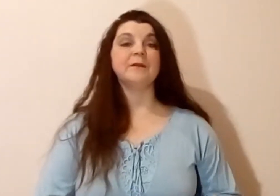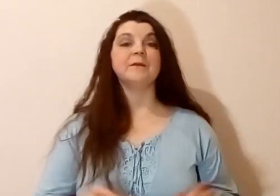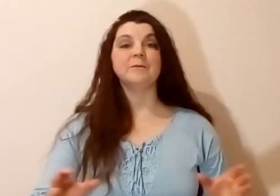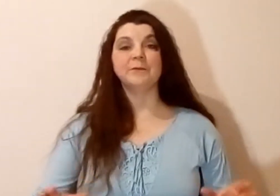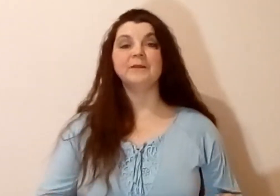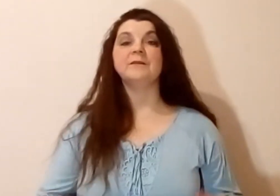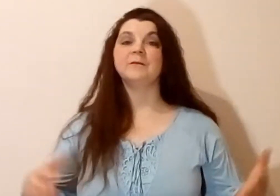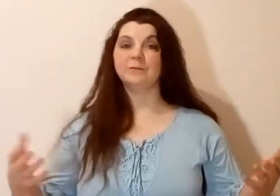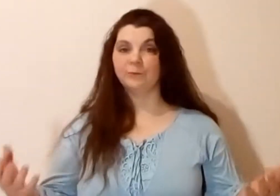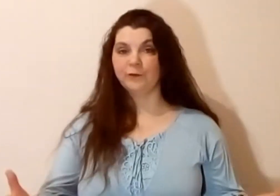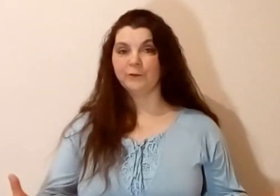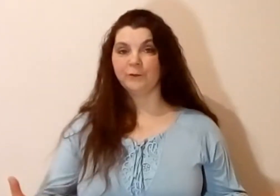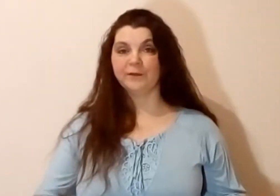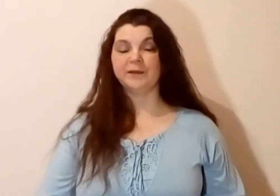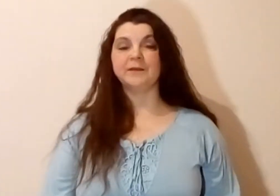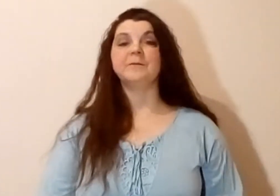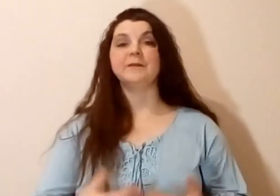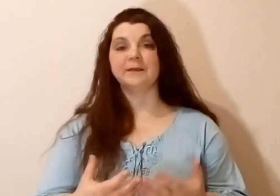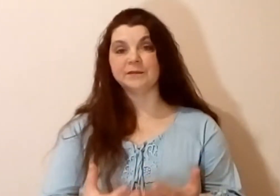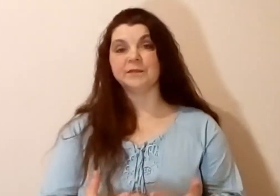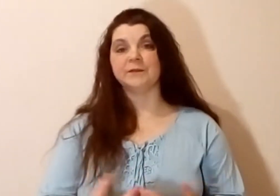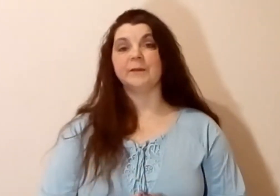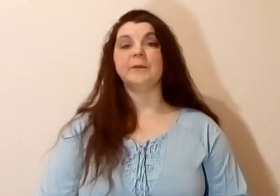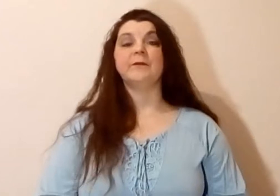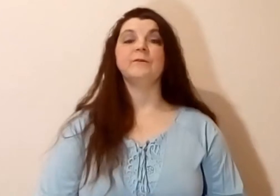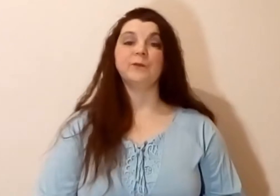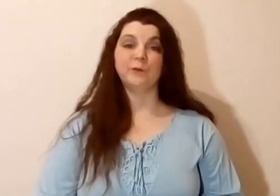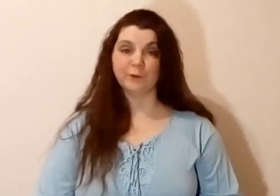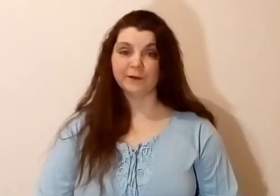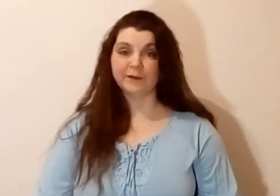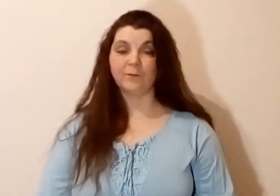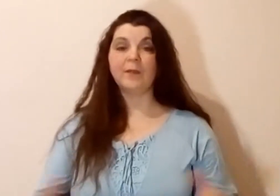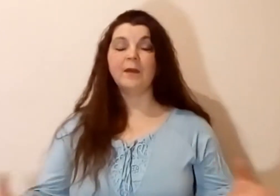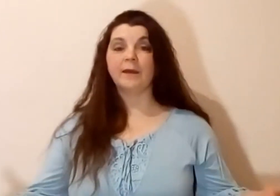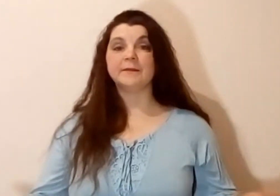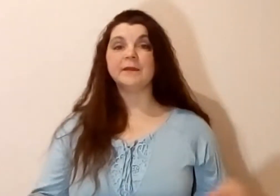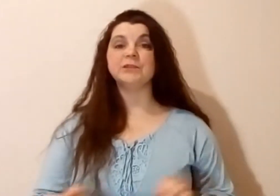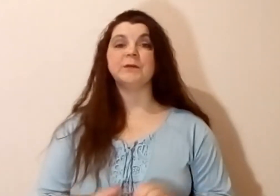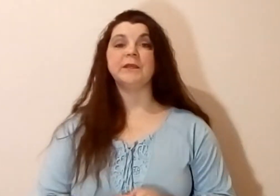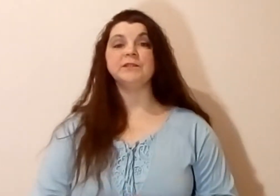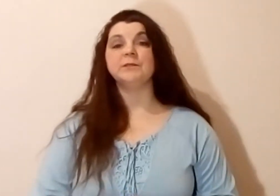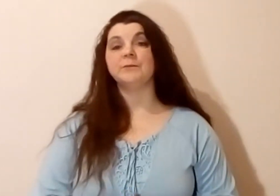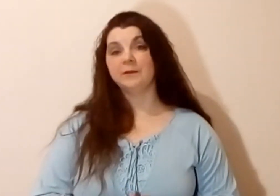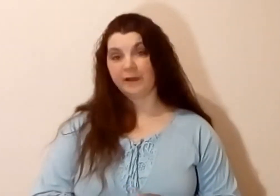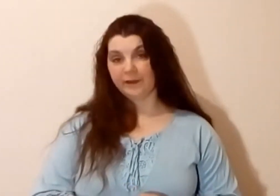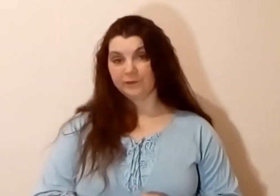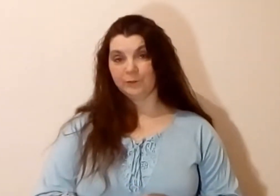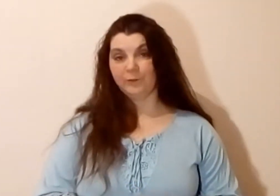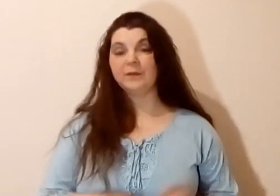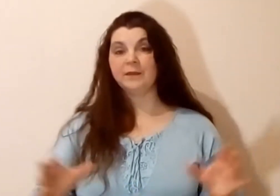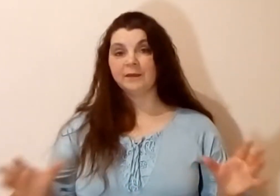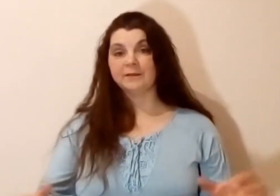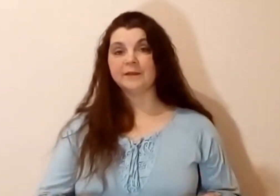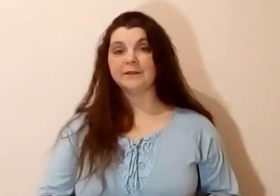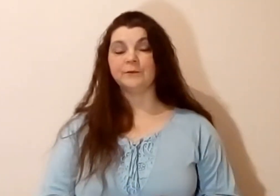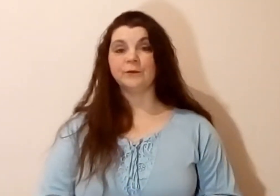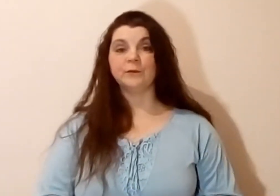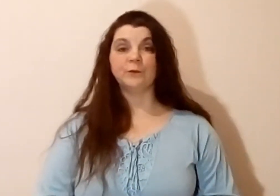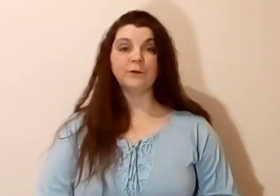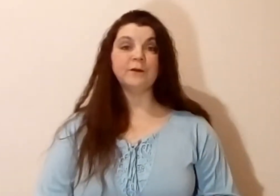быть более уверены на наших с вами видеороликах, а также мы ищем харизму. И данный видео урок